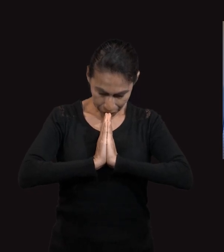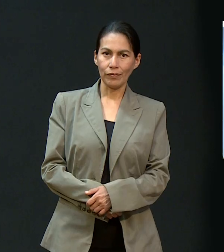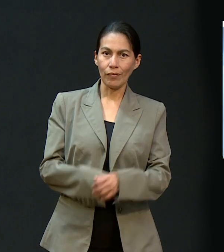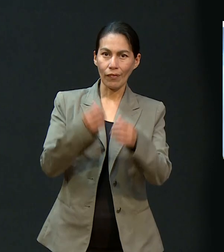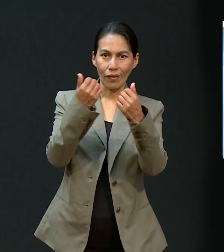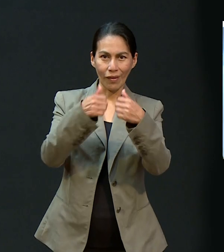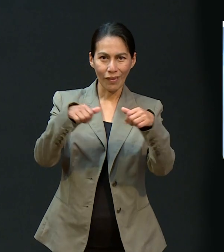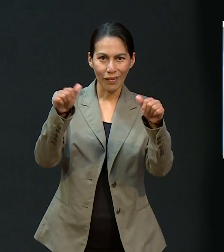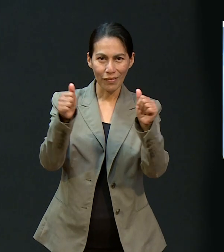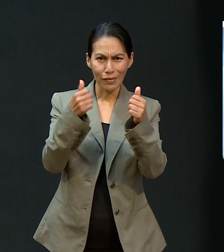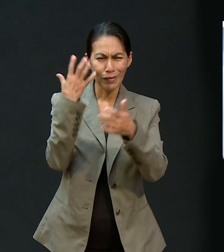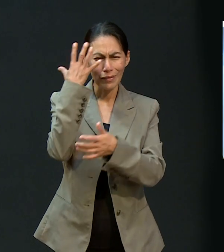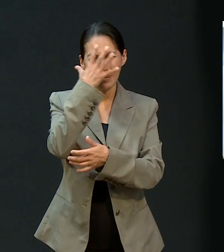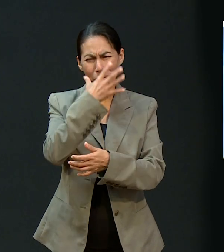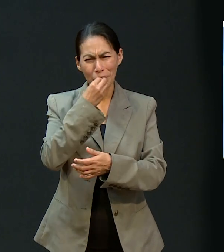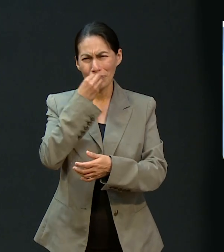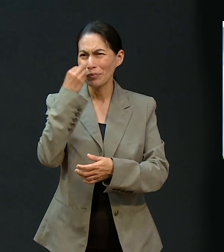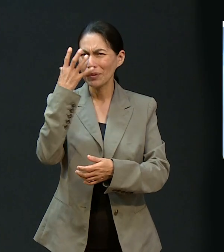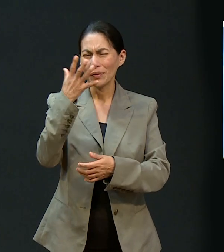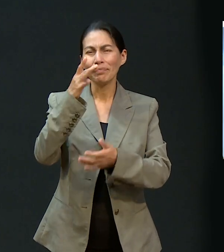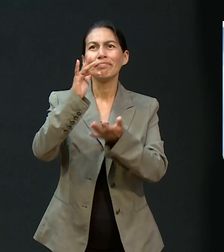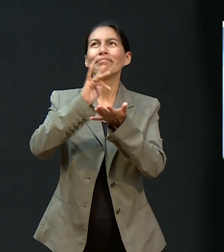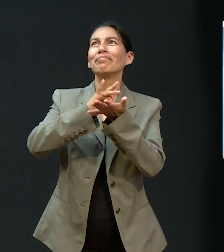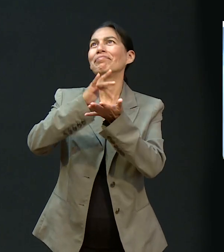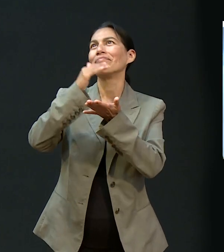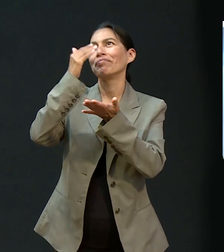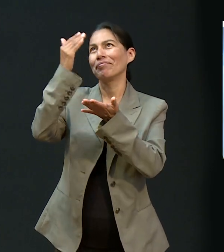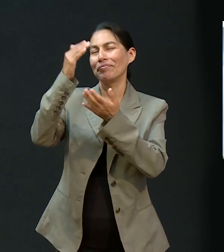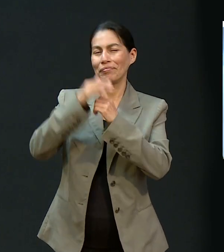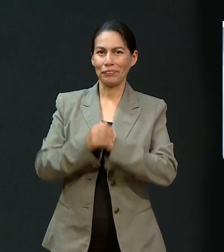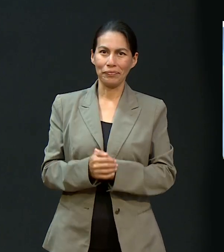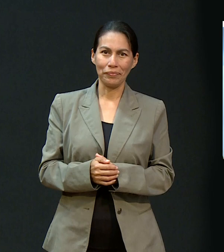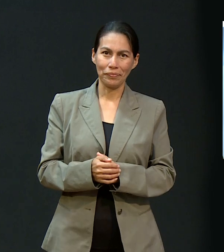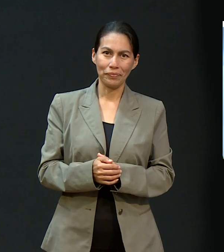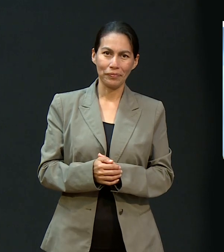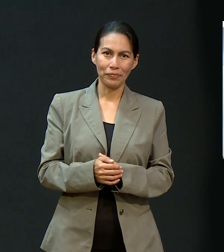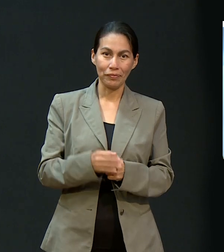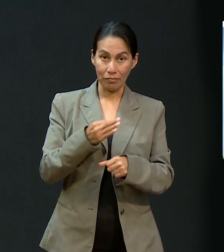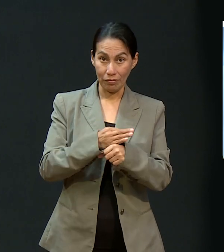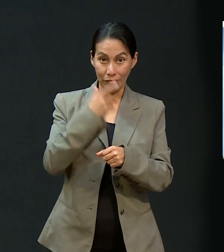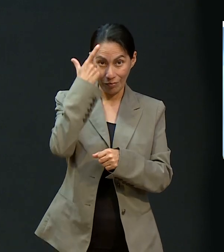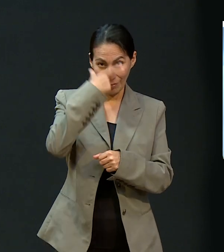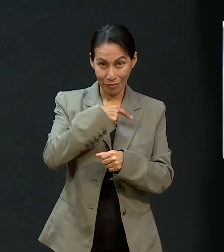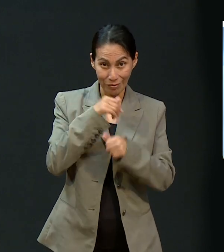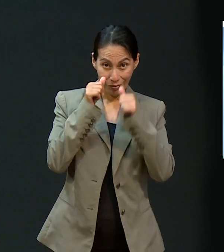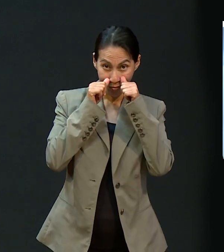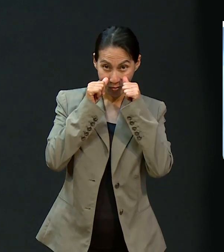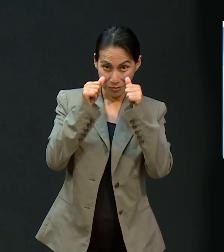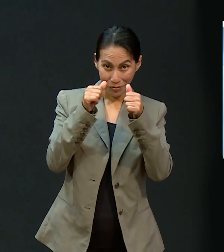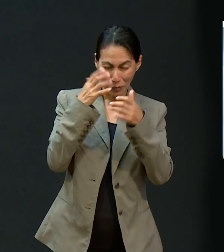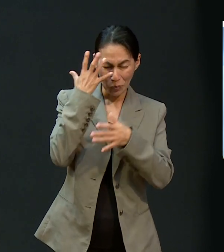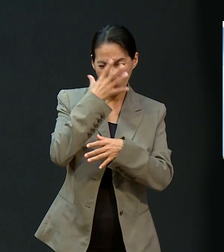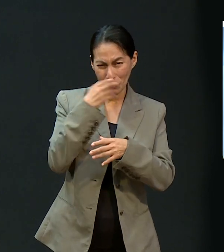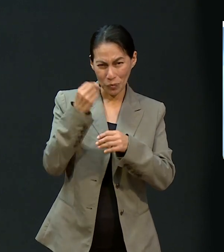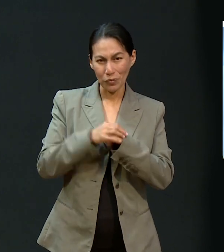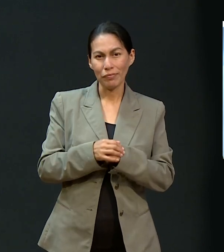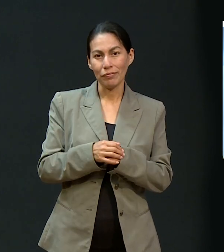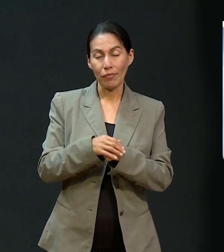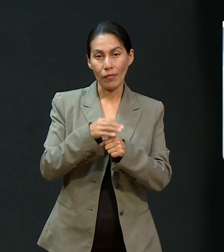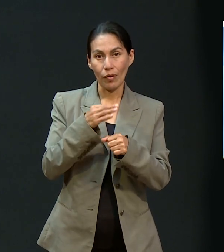Gracias a Dios por esta hermosa alabanza que hemos escuchado esta noche. Ahora vamos a orar